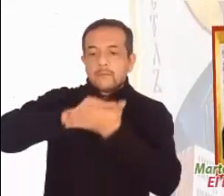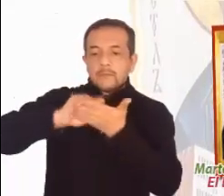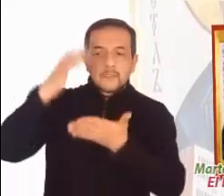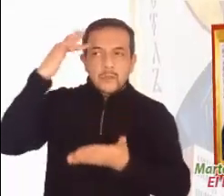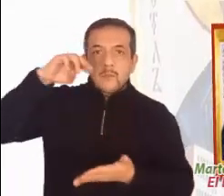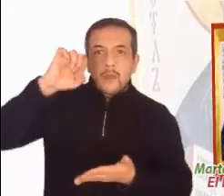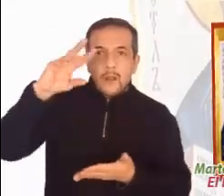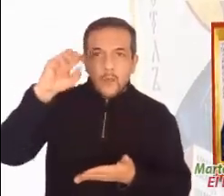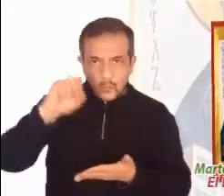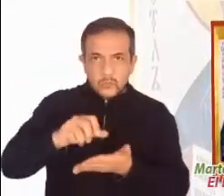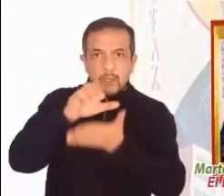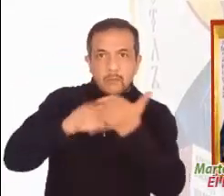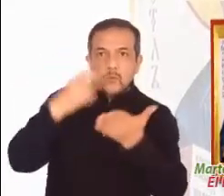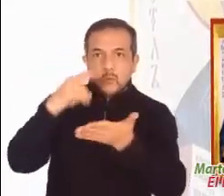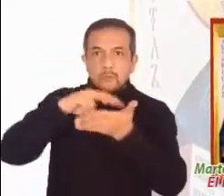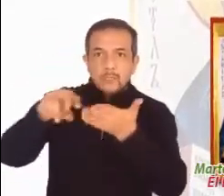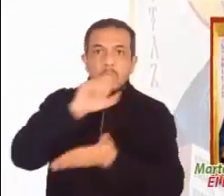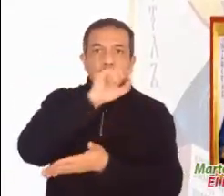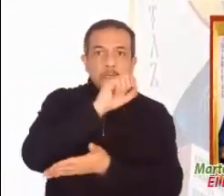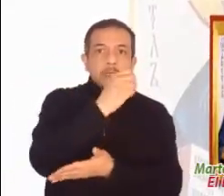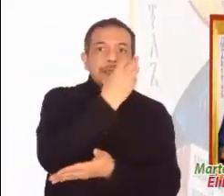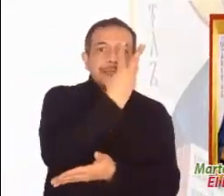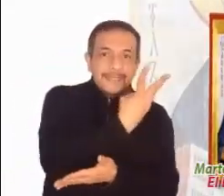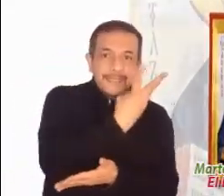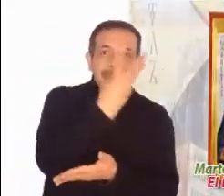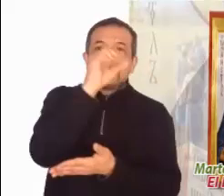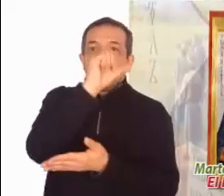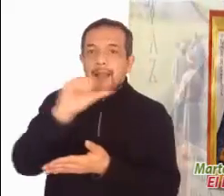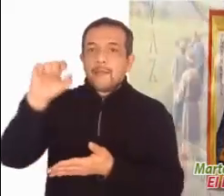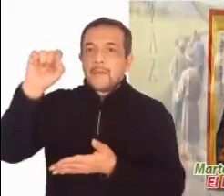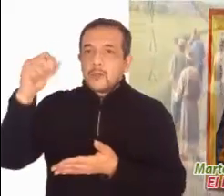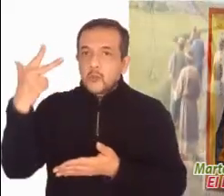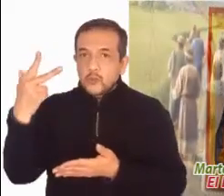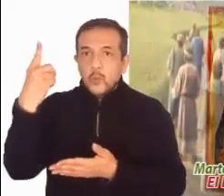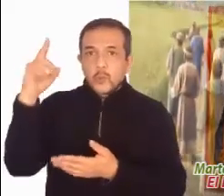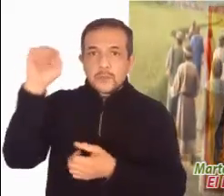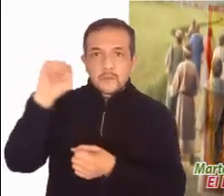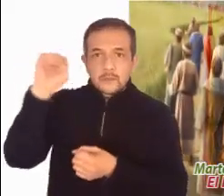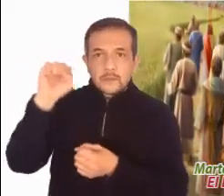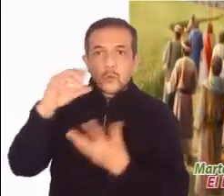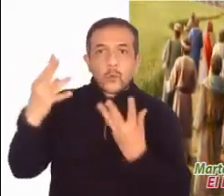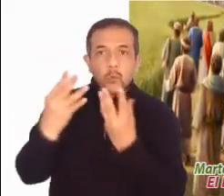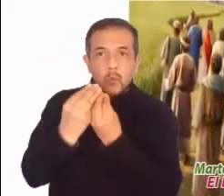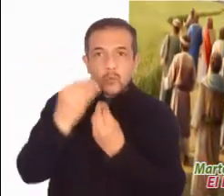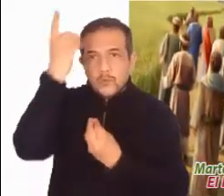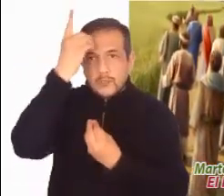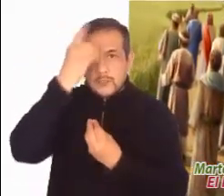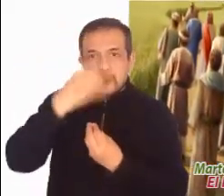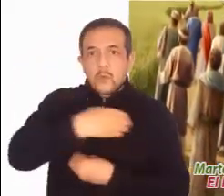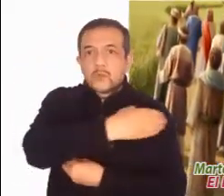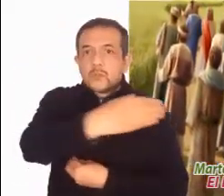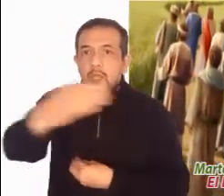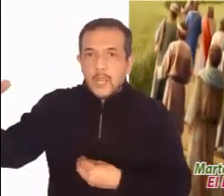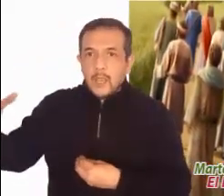Evangelio de San Marcos 2, 23-28. Un sábado, Jesús iba caminando entre los sembradíos